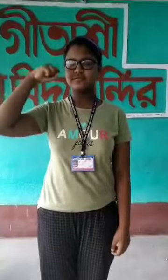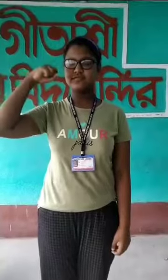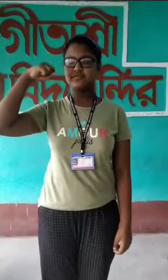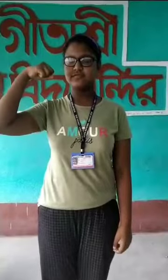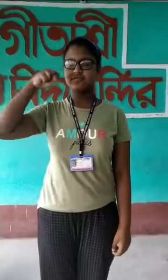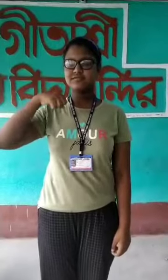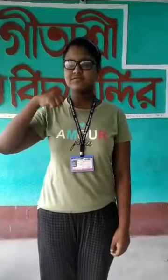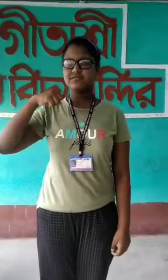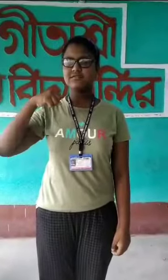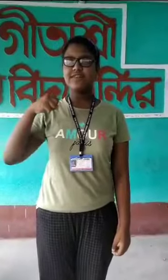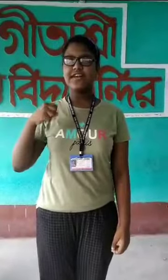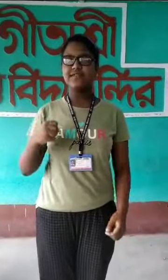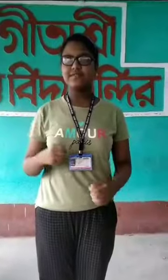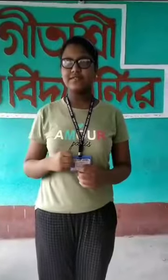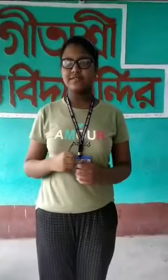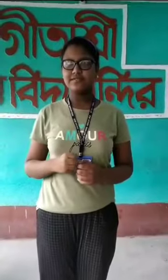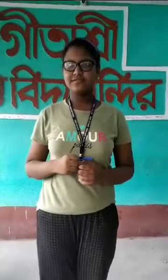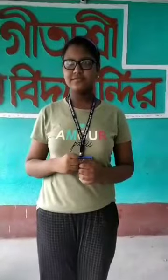4, equal 5. Very good.